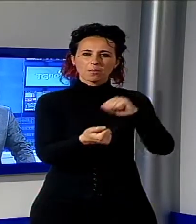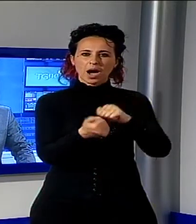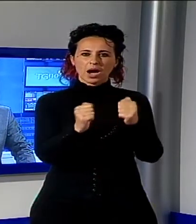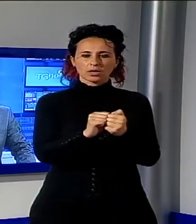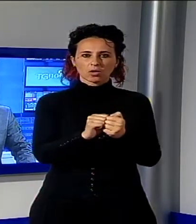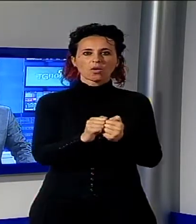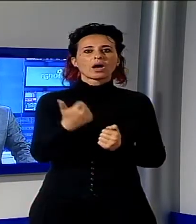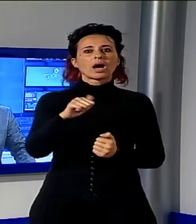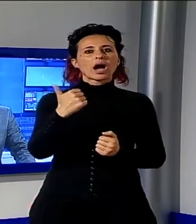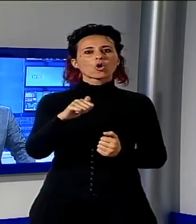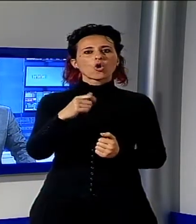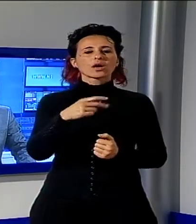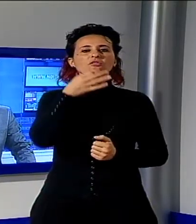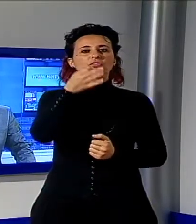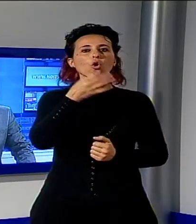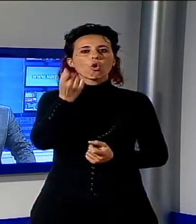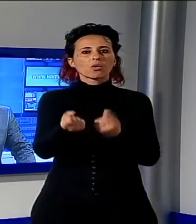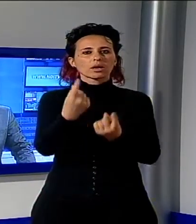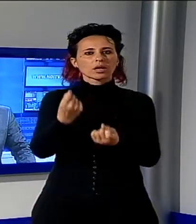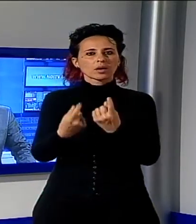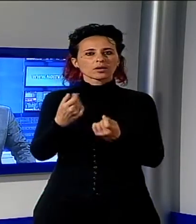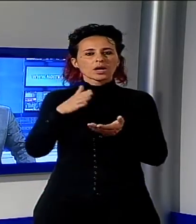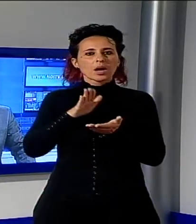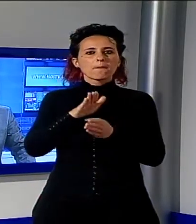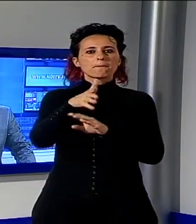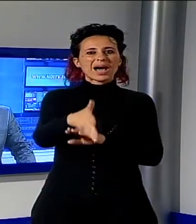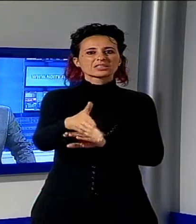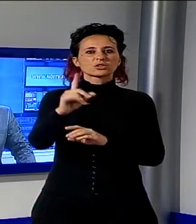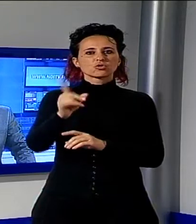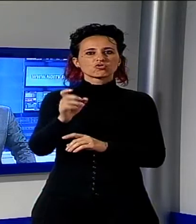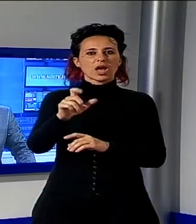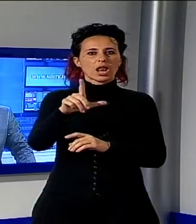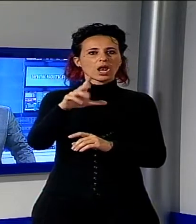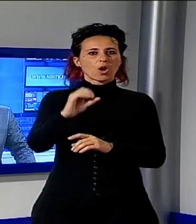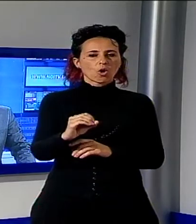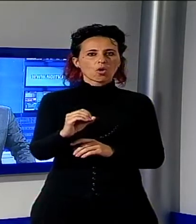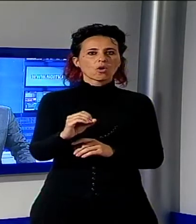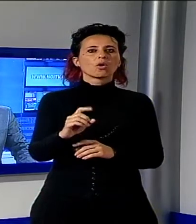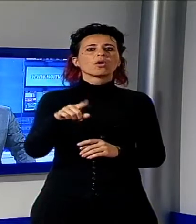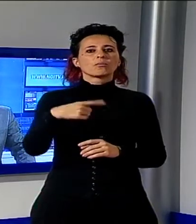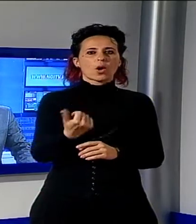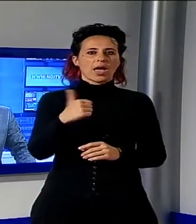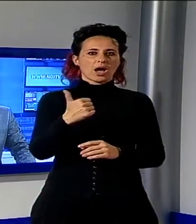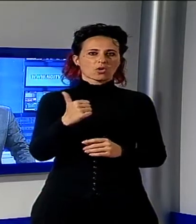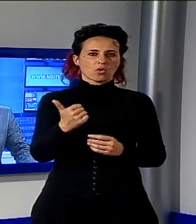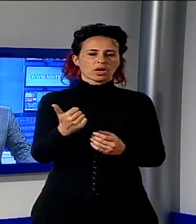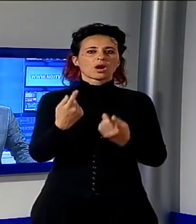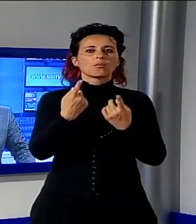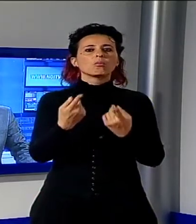di Gello a Pescaglia ancora la mostra di Cimeli della Seconda Guerra Mondiale a Castelnuovo e infine chiusura in musica con il